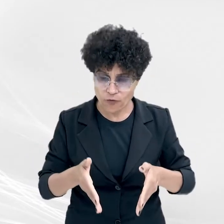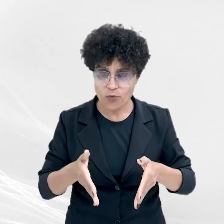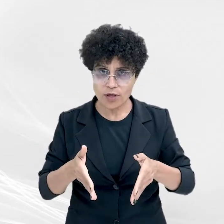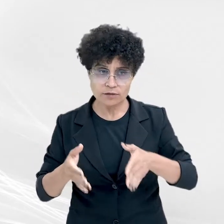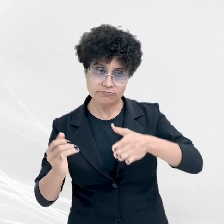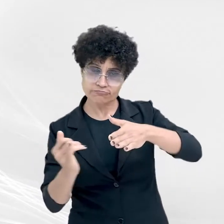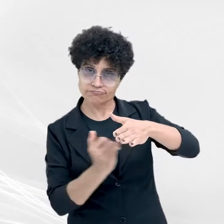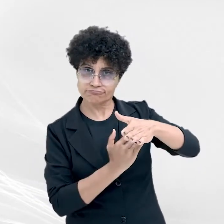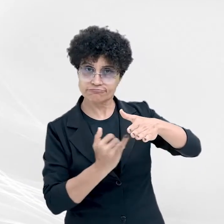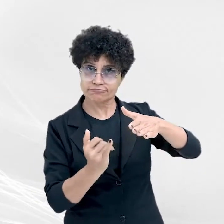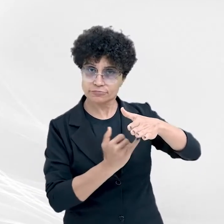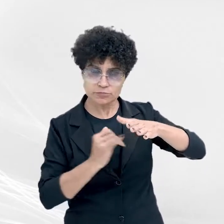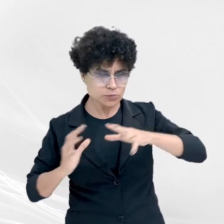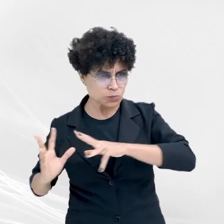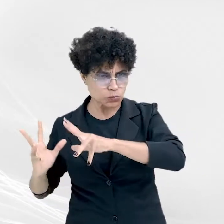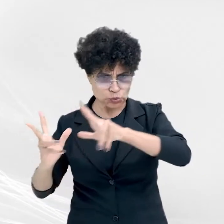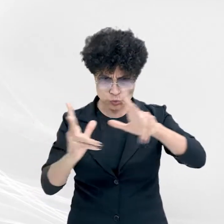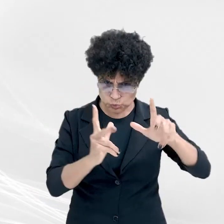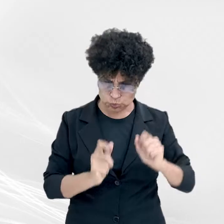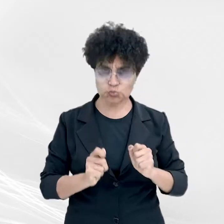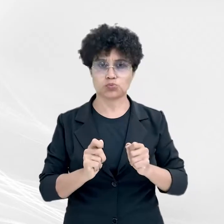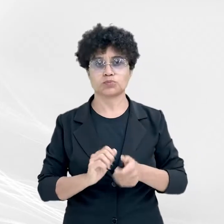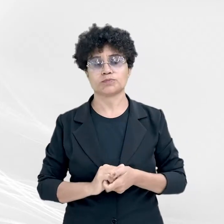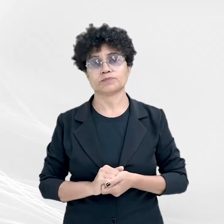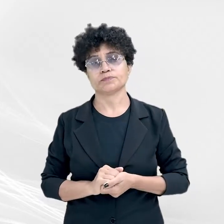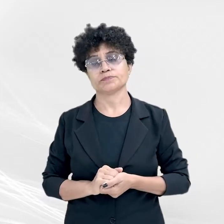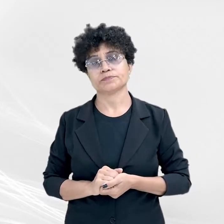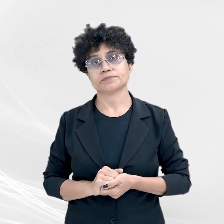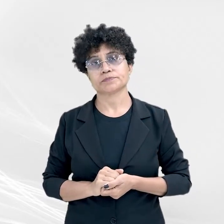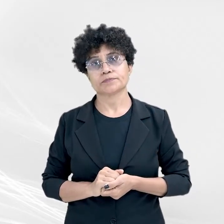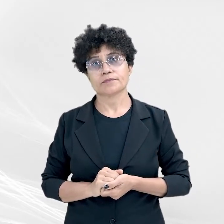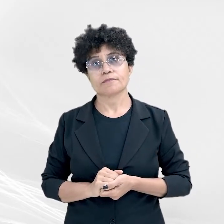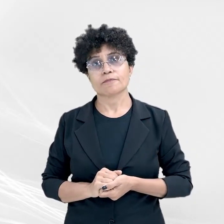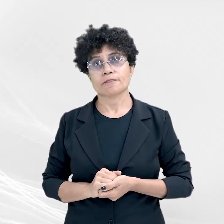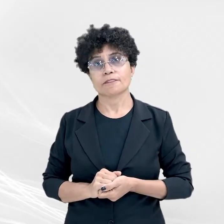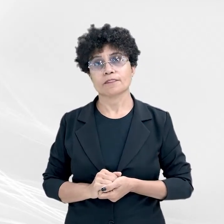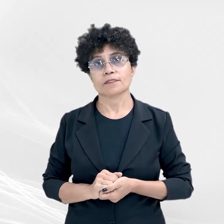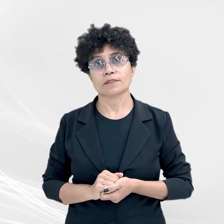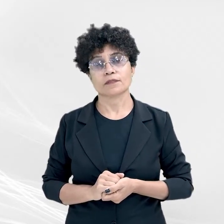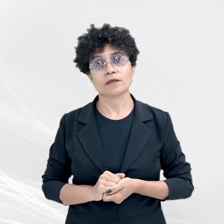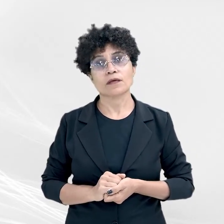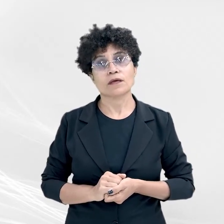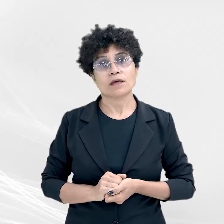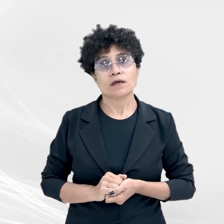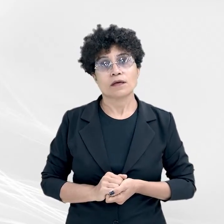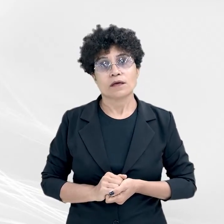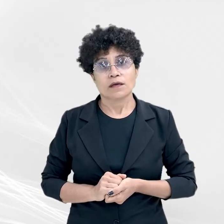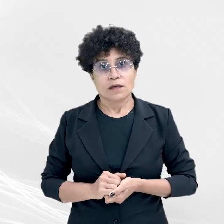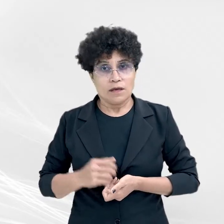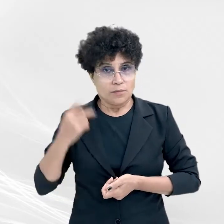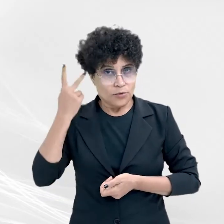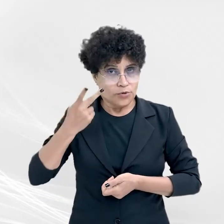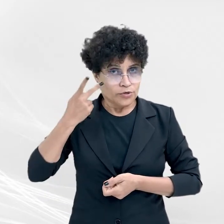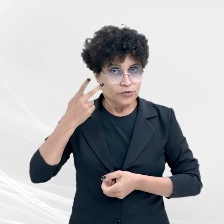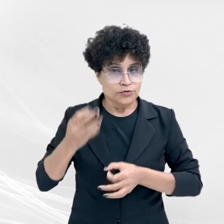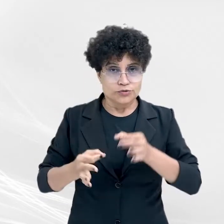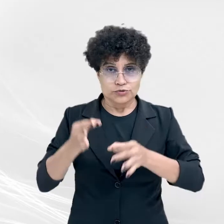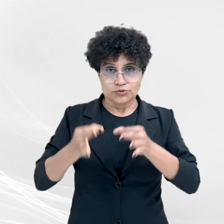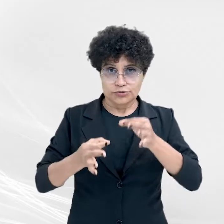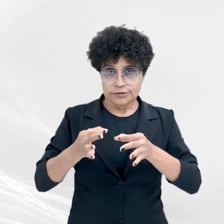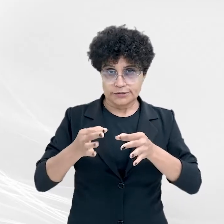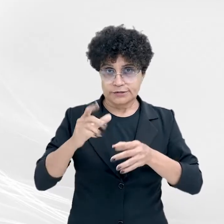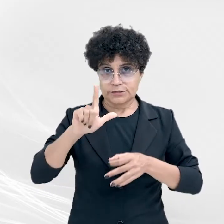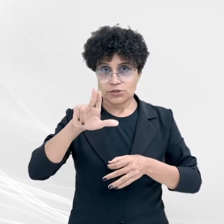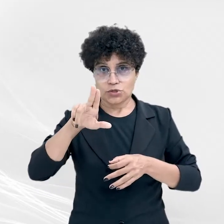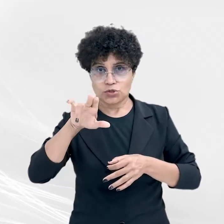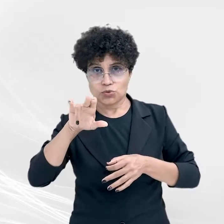instituição como um todo. Fecha aspas. O Procurador de Justiça, Luiz Alberto Esteves Escalope,